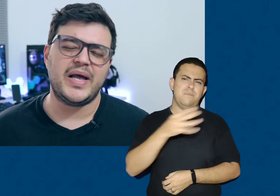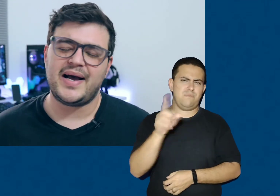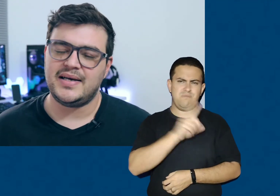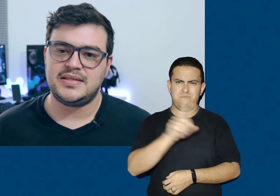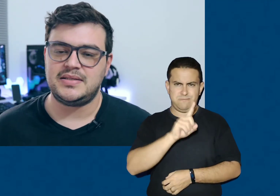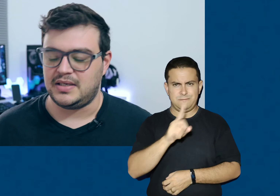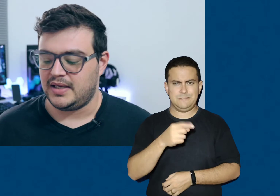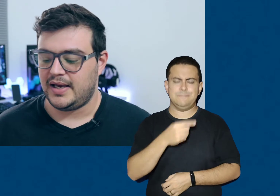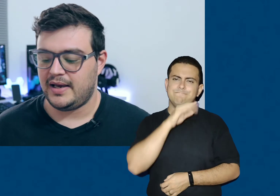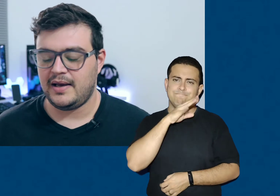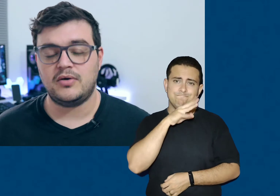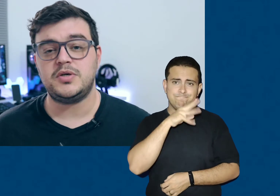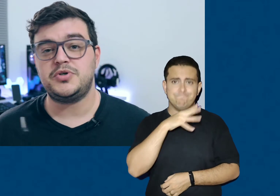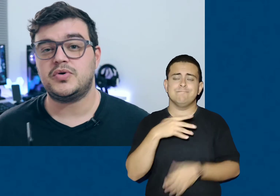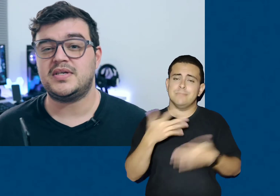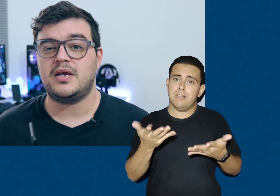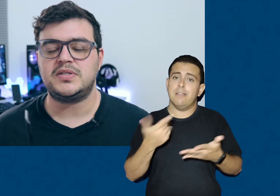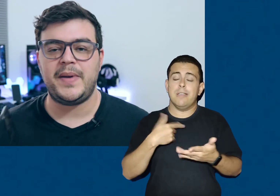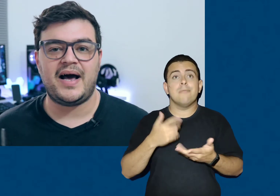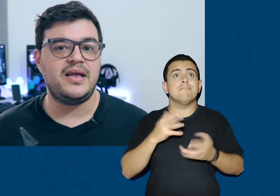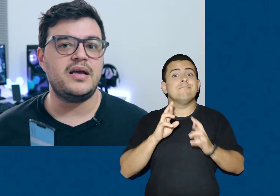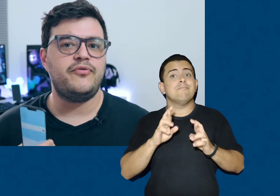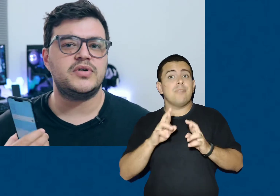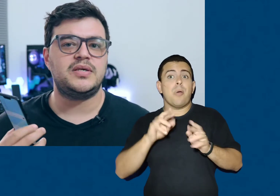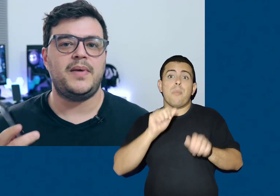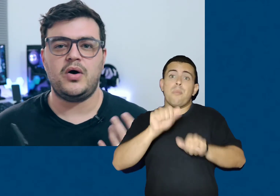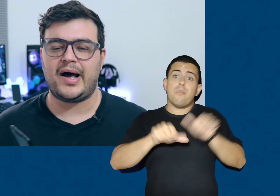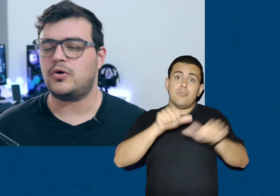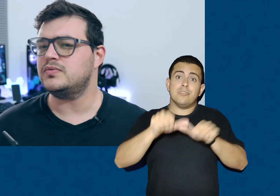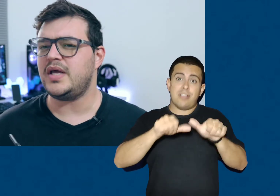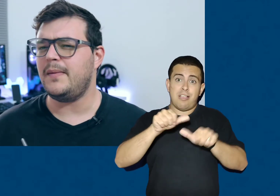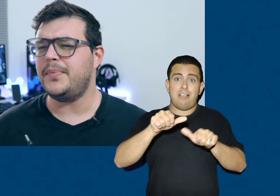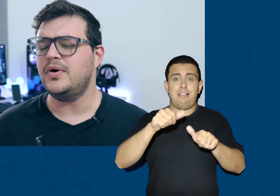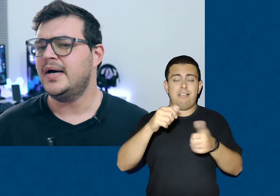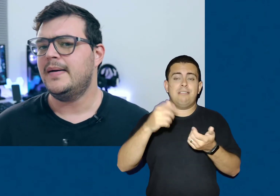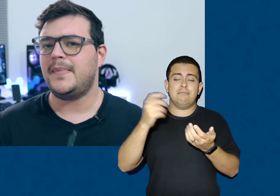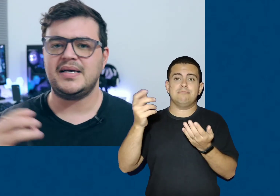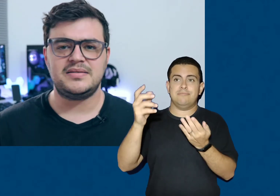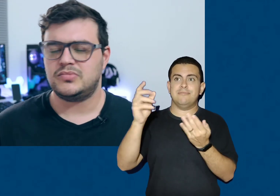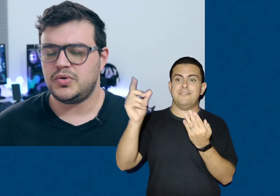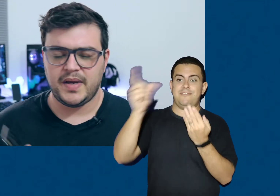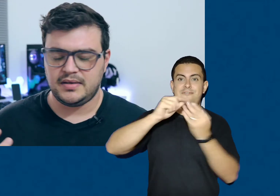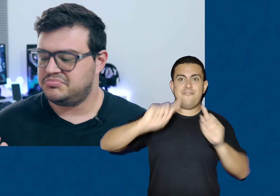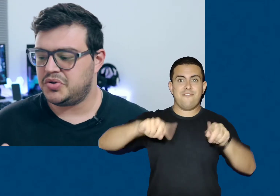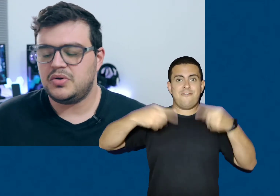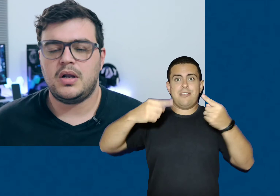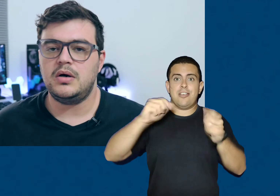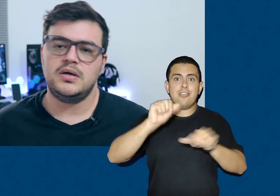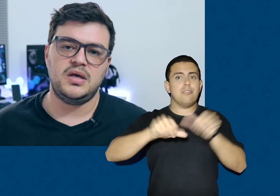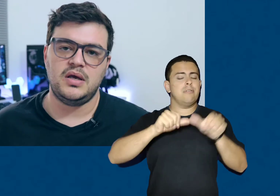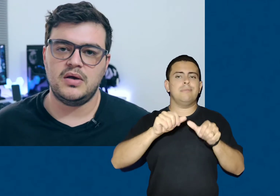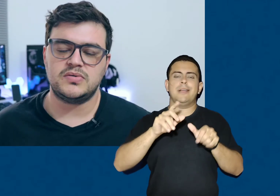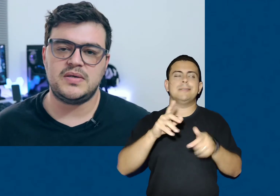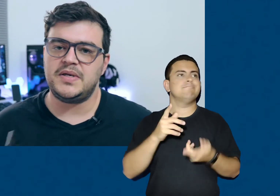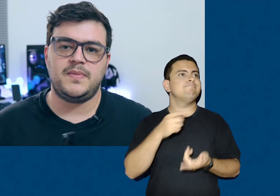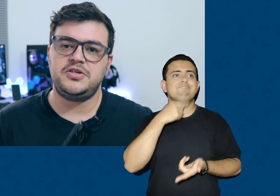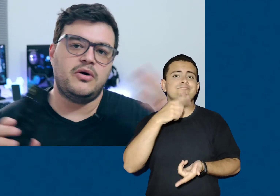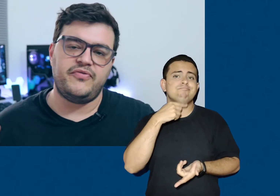tão legais assim. É o tipo de coisa que eu esperaria que fosse melhorar com o tempo, mas tudo bem, não rolou, e eu simplesmente não